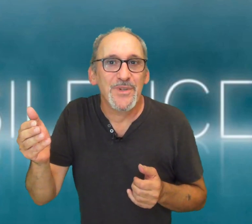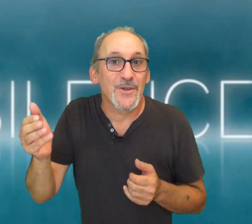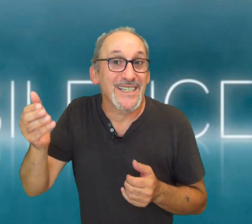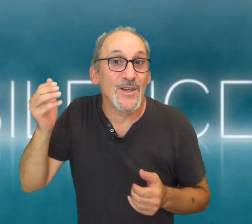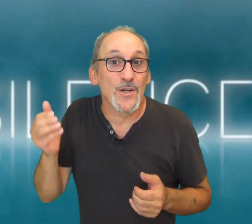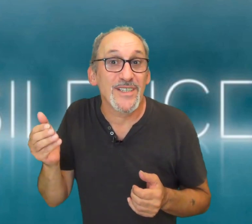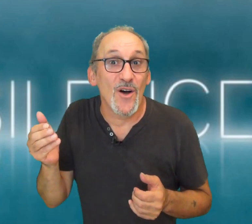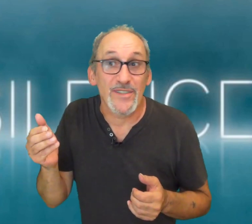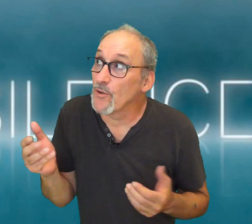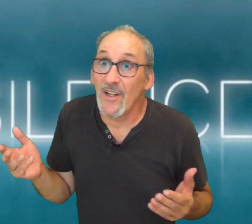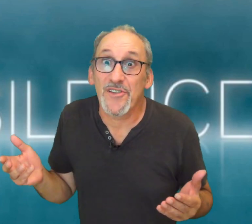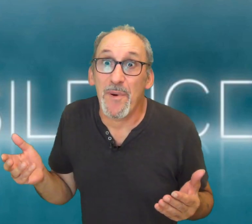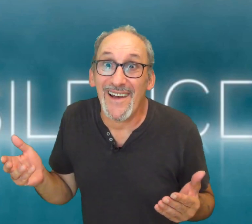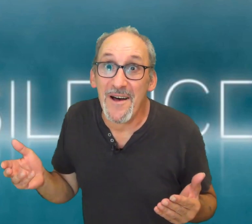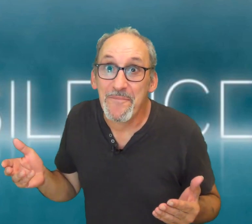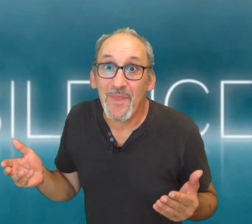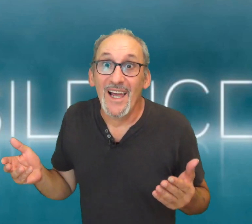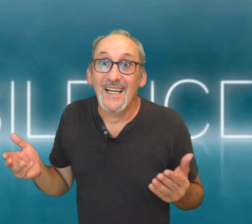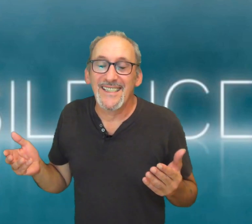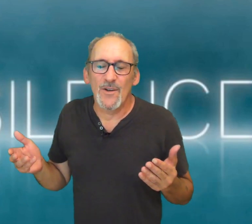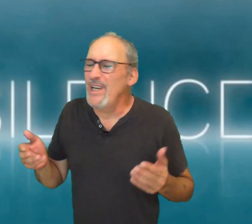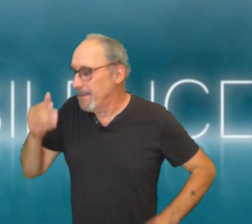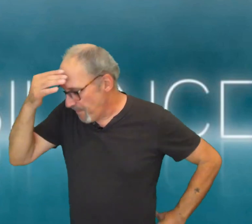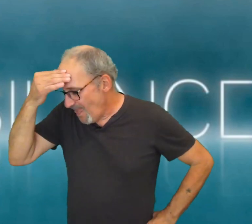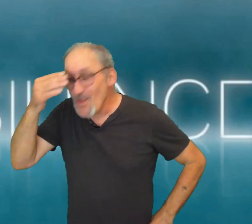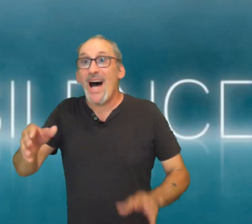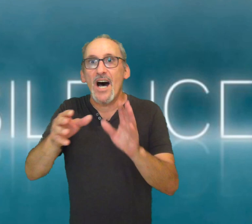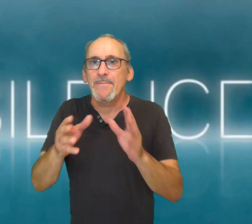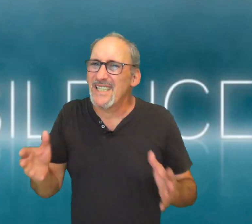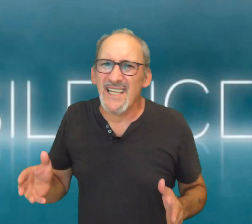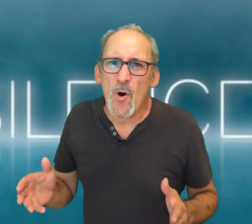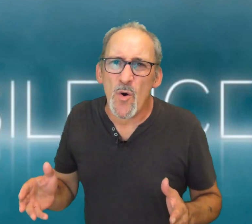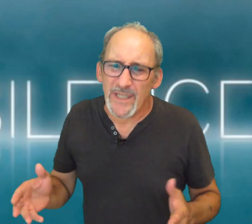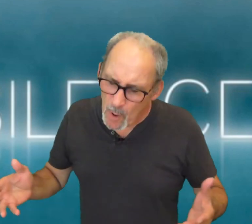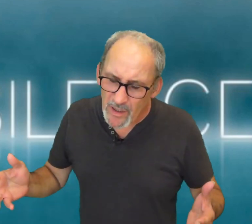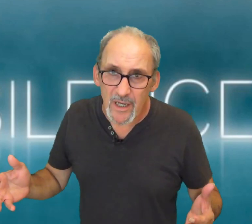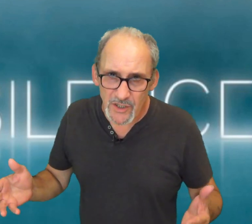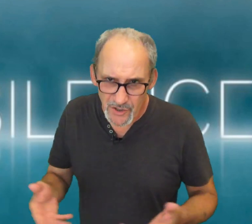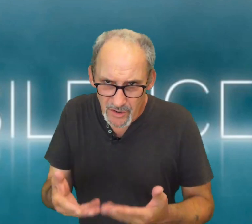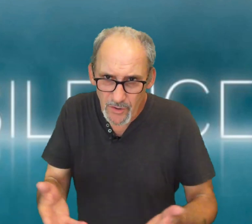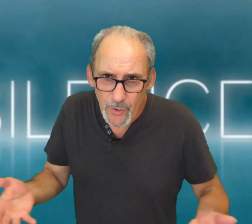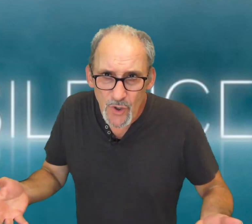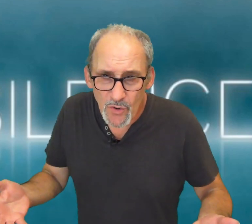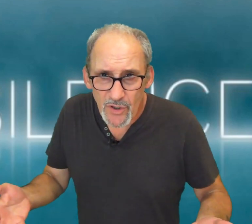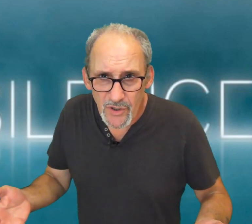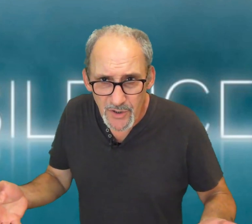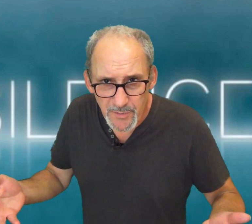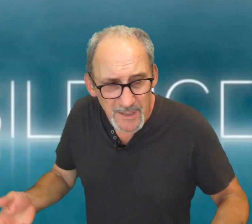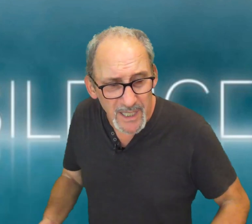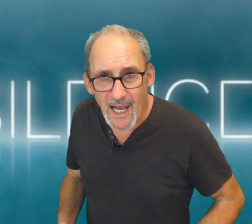Puisque c'est le silence. Et le silence, ce pas rien. Oui. Non, attends. C'est bon. C'est bon. Deux secondes. Je m'explique